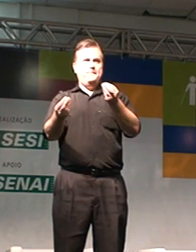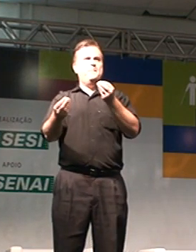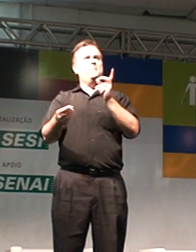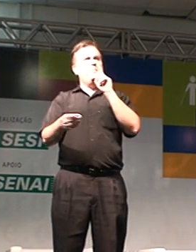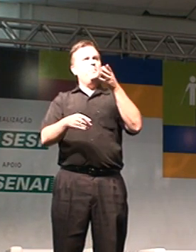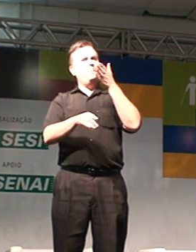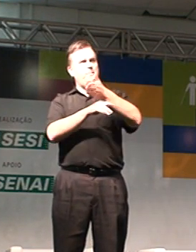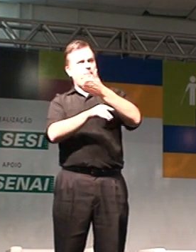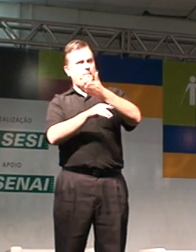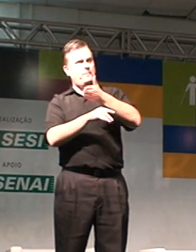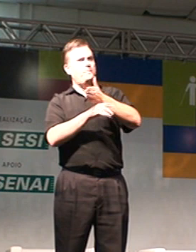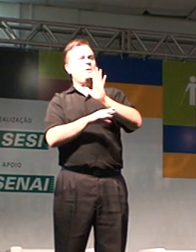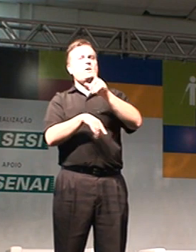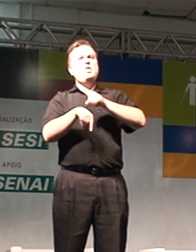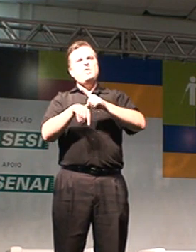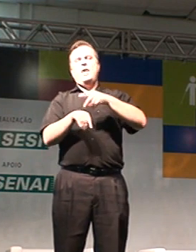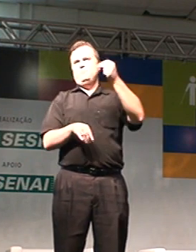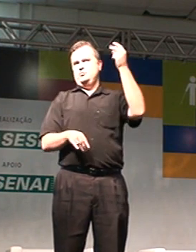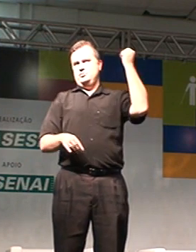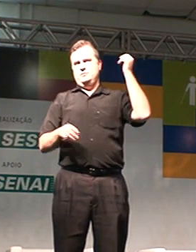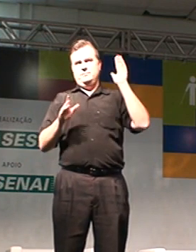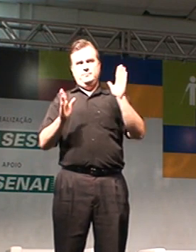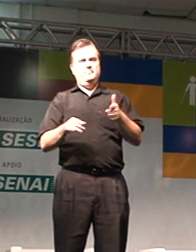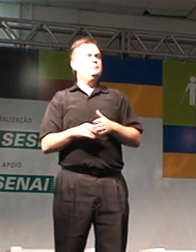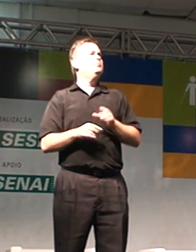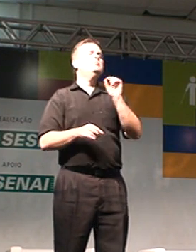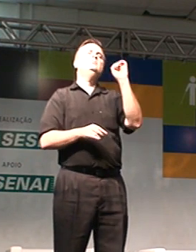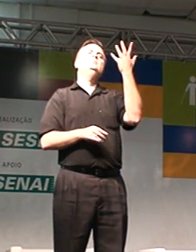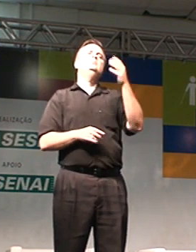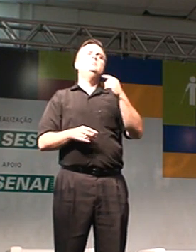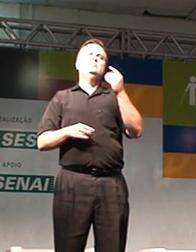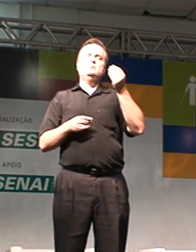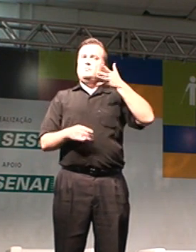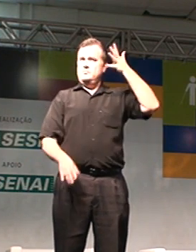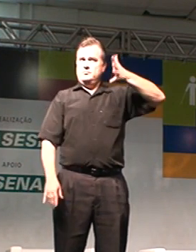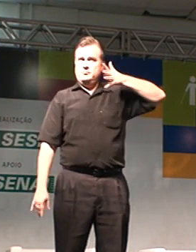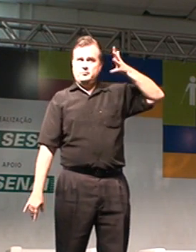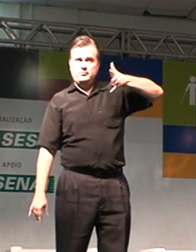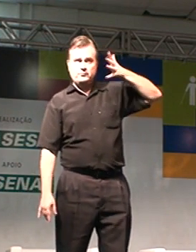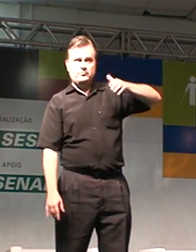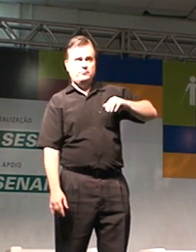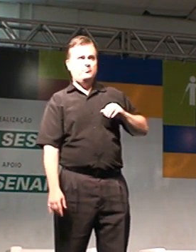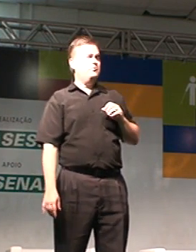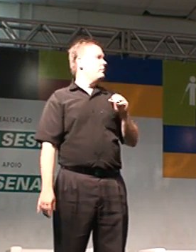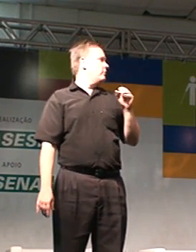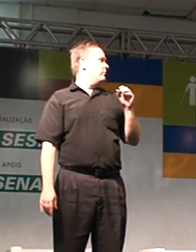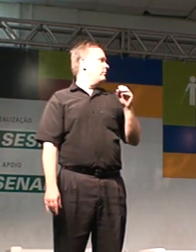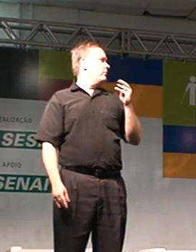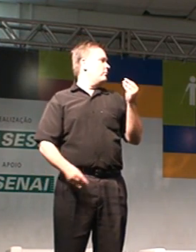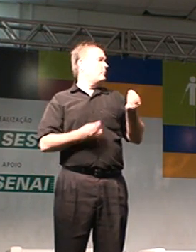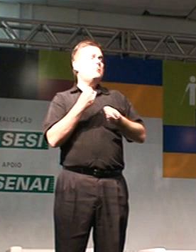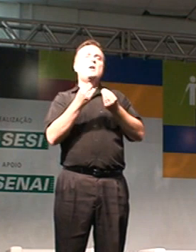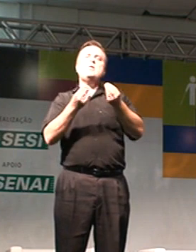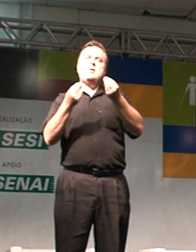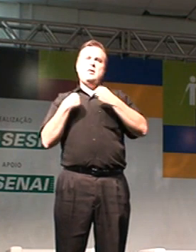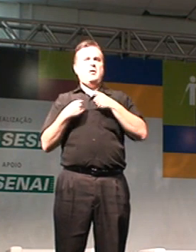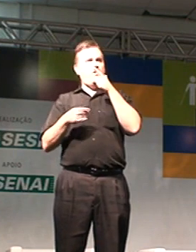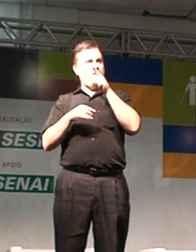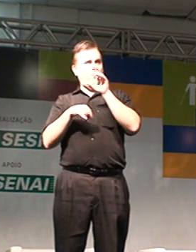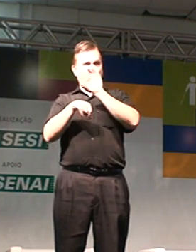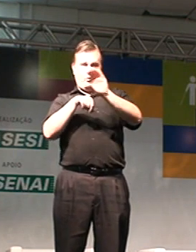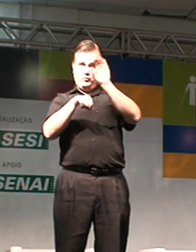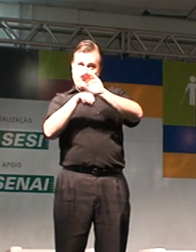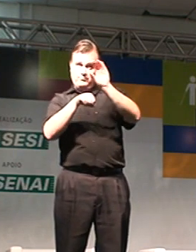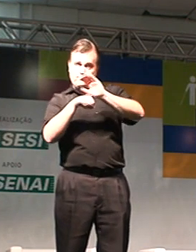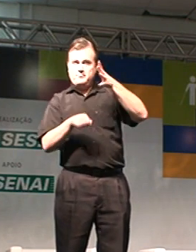estar nessa jornada já há algum tempo. Então, o que acontece? eu faço as paletas na Alébrica L, é que você capacitou para fazer